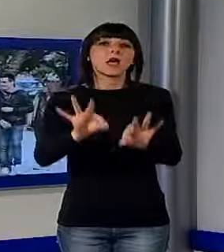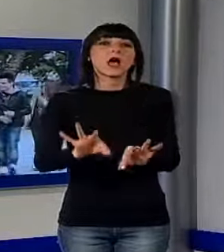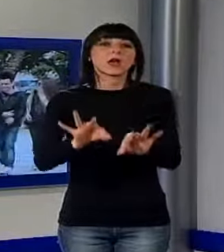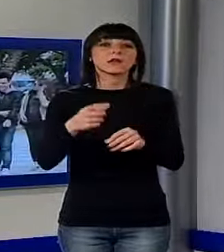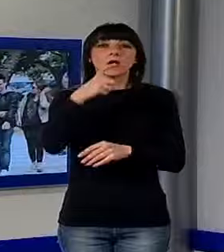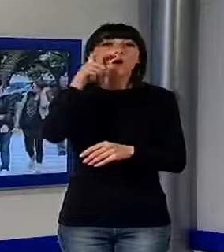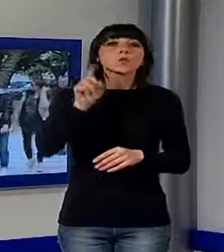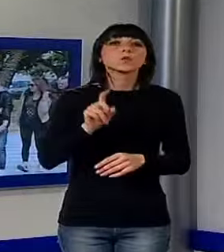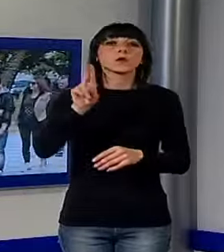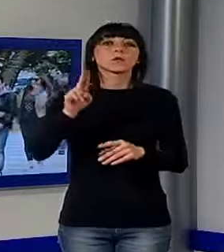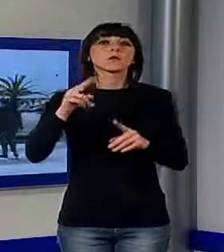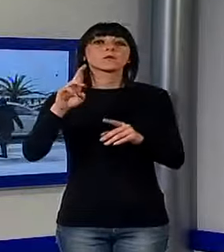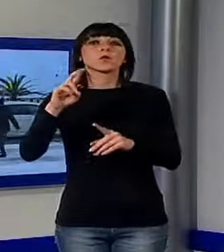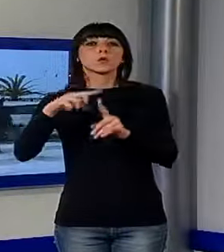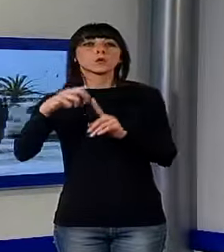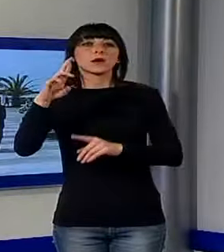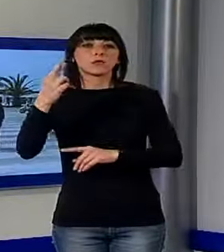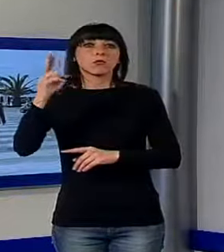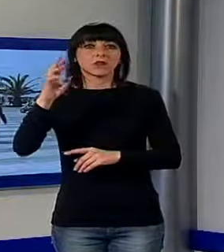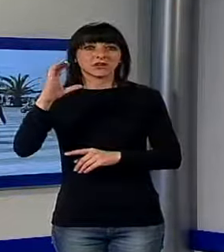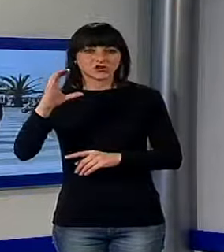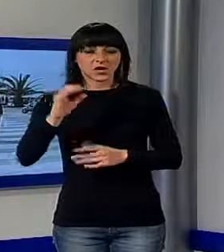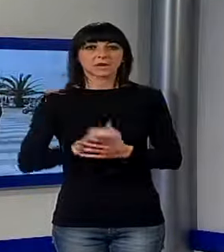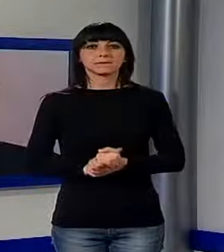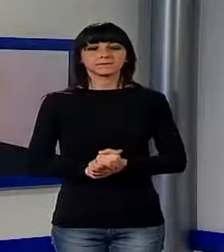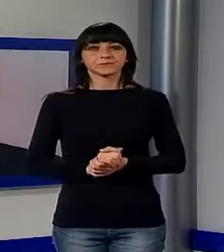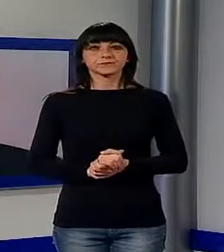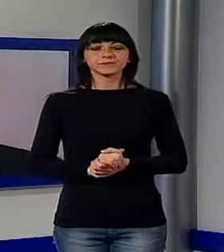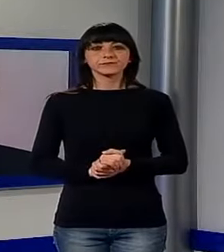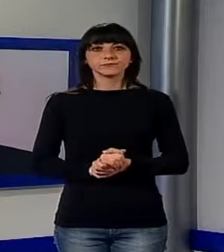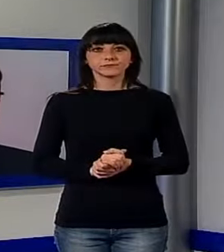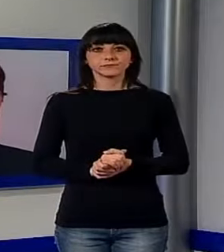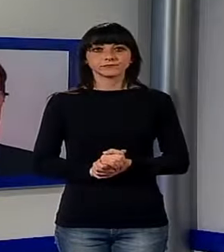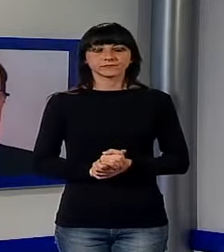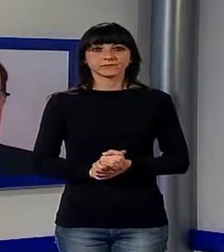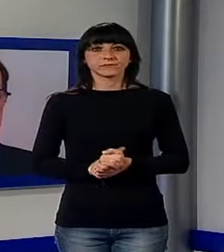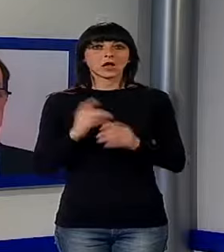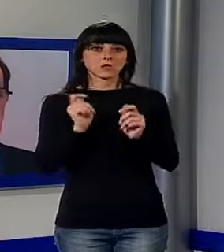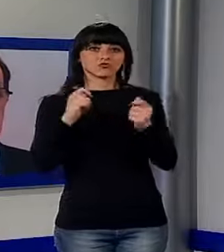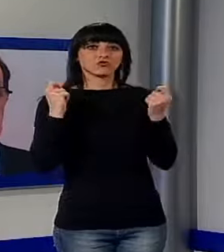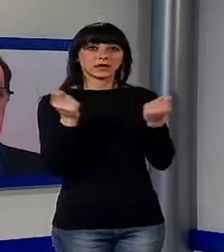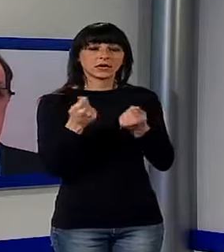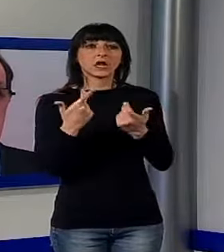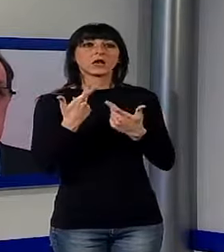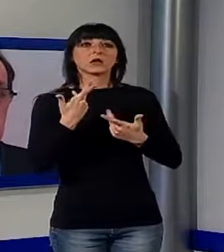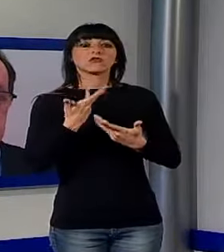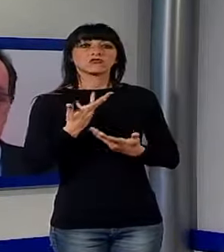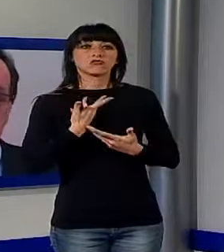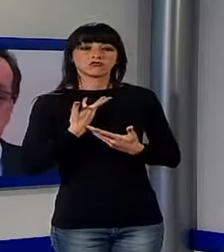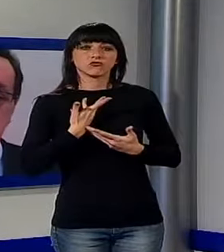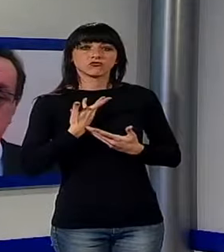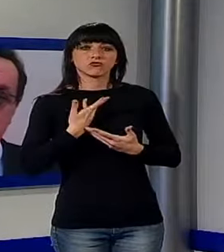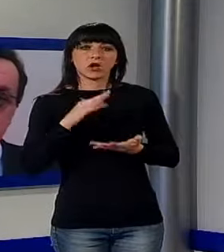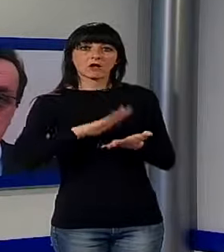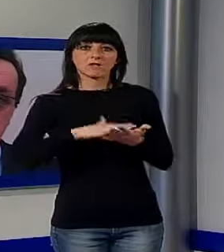con Russia, Ungheria e Repubblica Ceca. Diciamo che da un punto di vista generale abbiamo un trend dove si